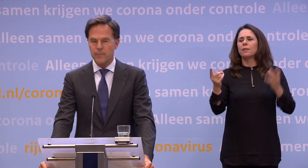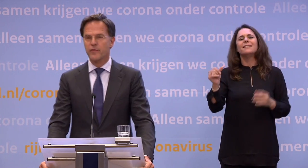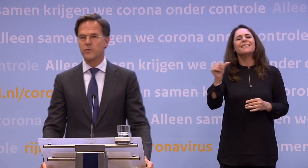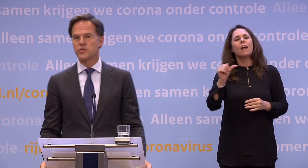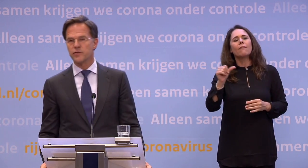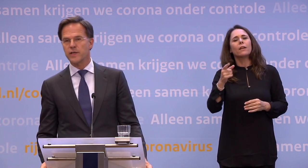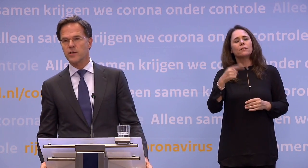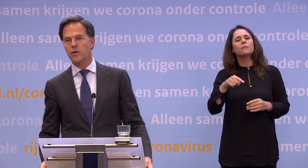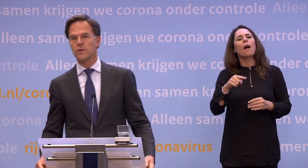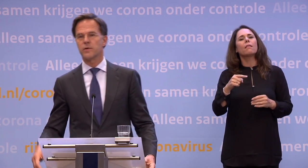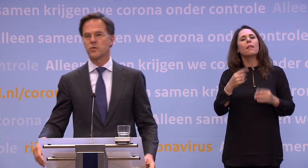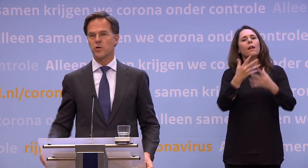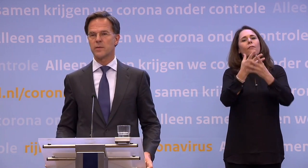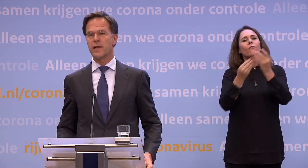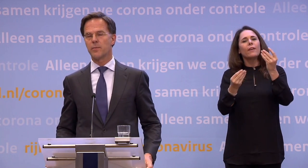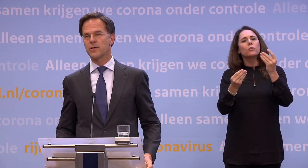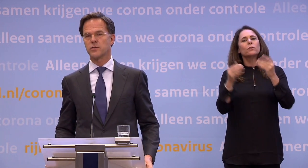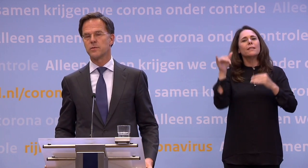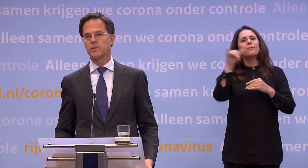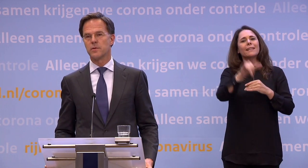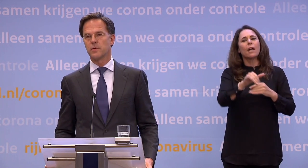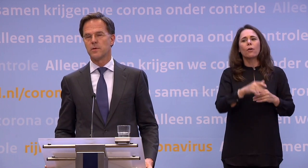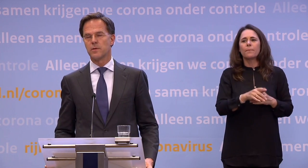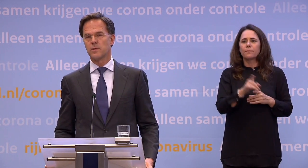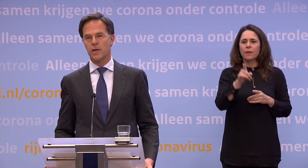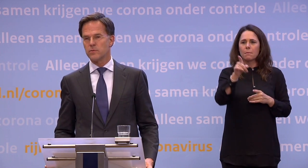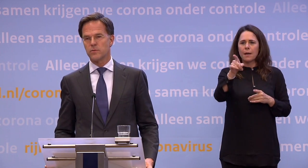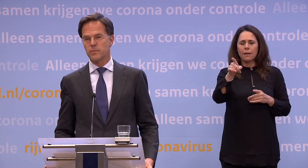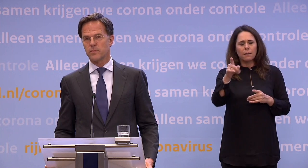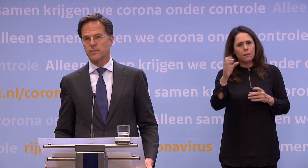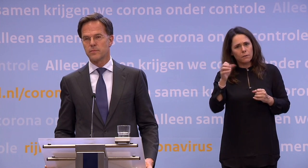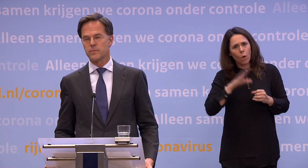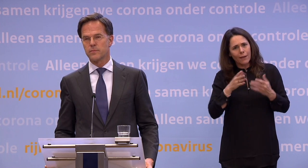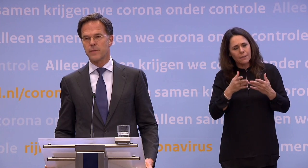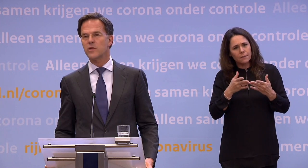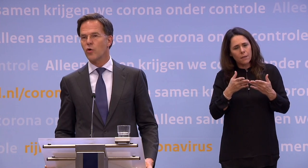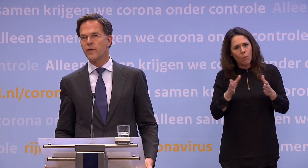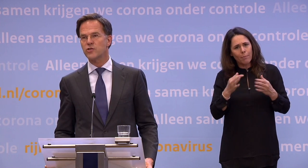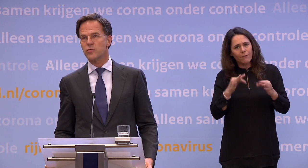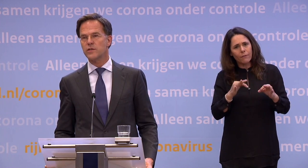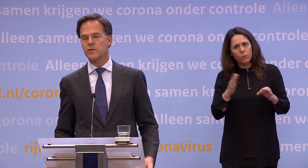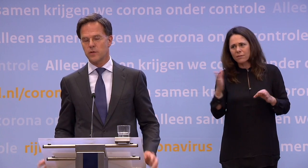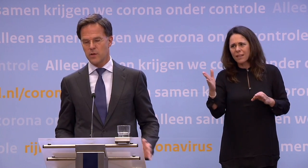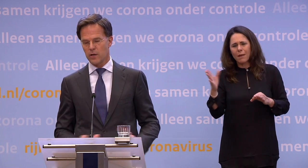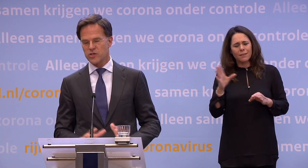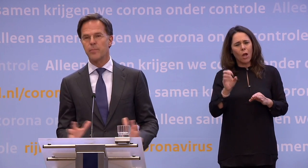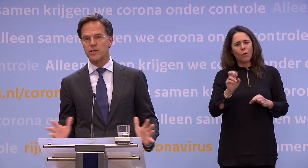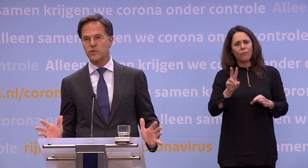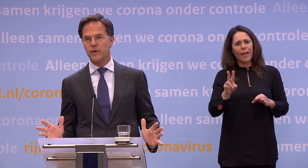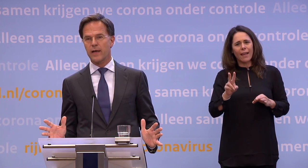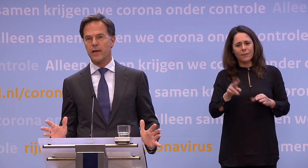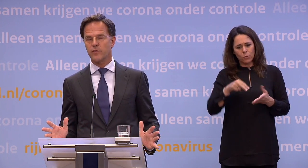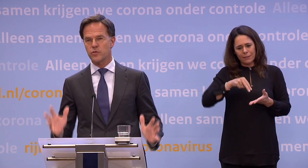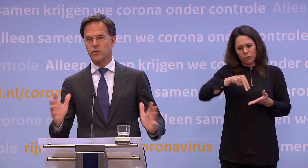spelen de HEPA-filters in de vliegtuigen. Maar die zitten nu toch niet in het OV zo in? Nee. Maar in het OV is het ook niet dat alle